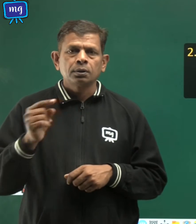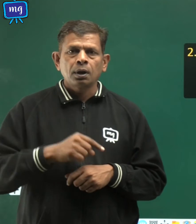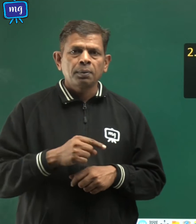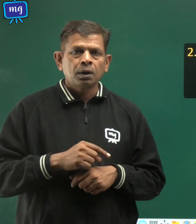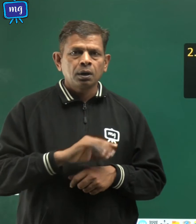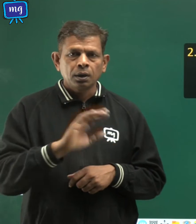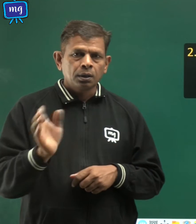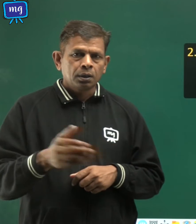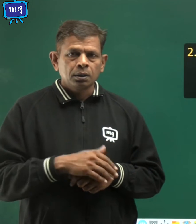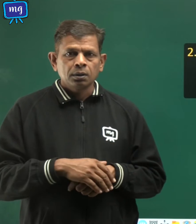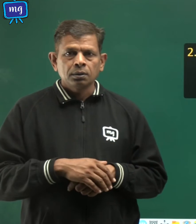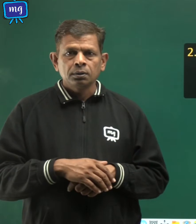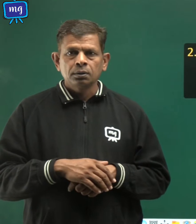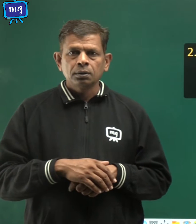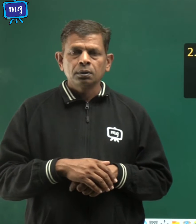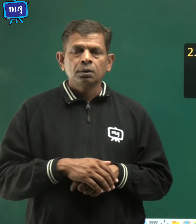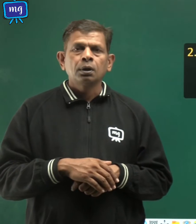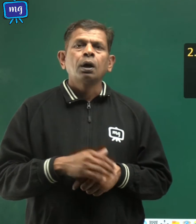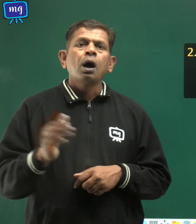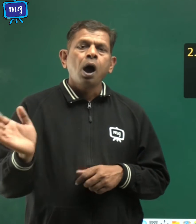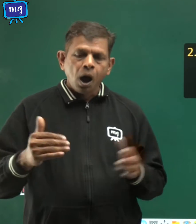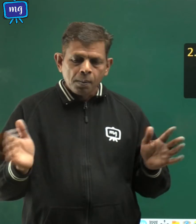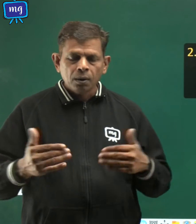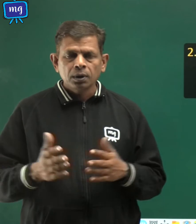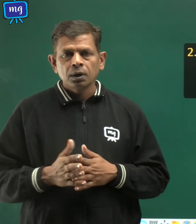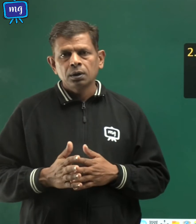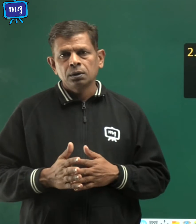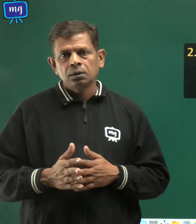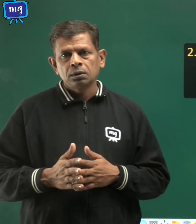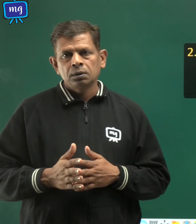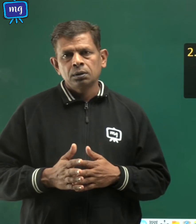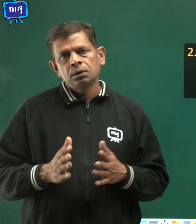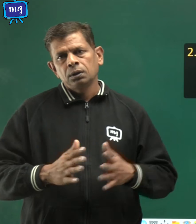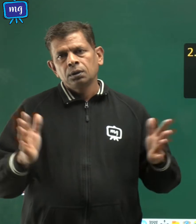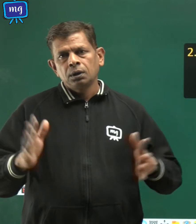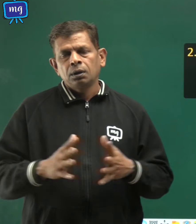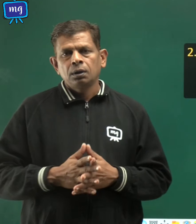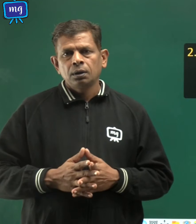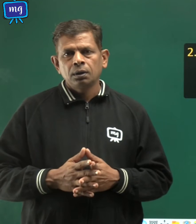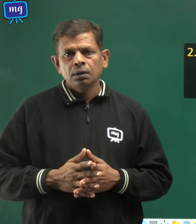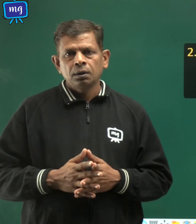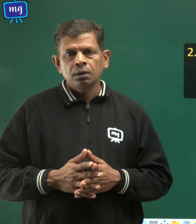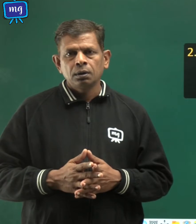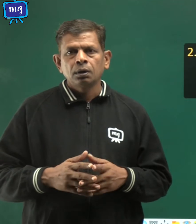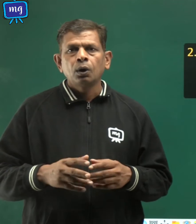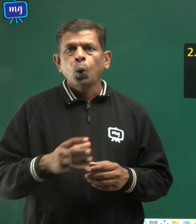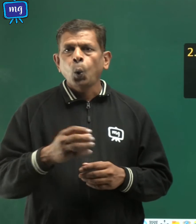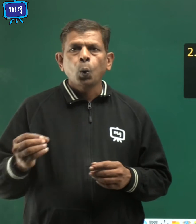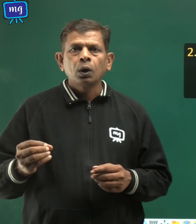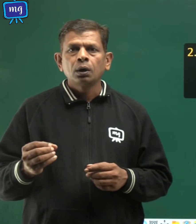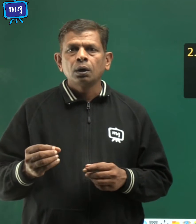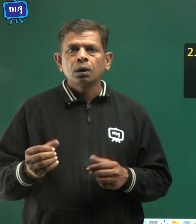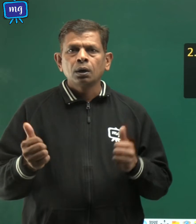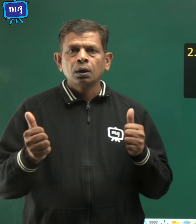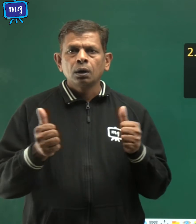यहां पर तो चक्रवात आने की संभावना ज्यादा है और अमरत्सर,